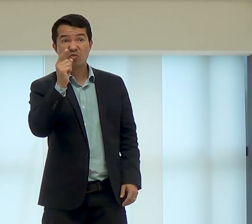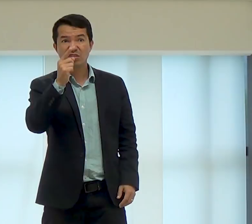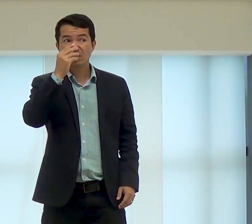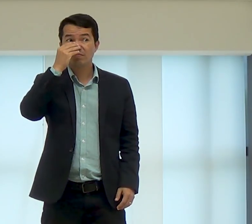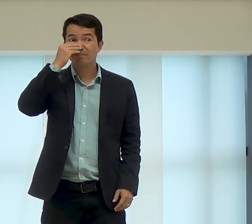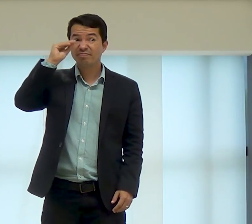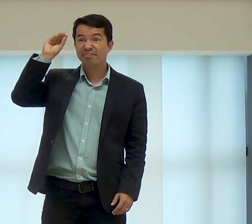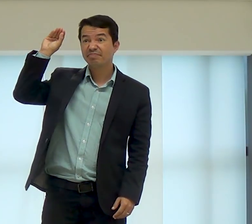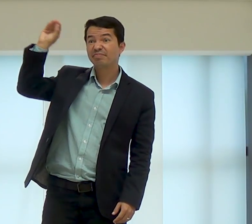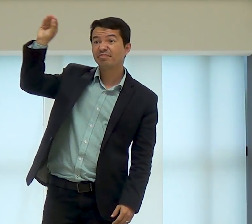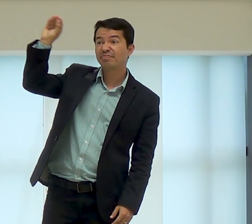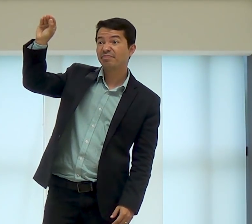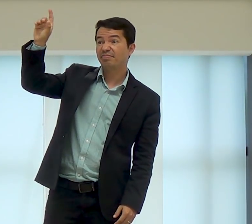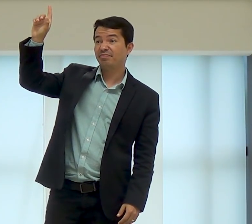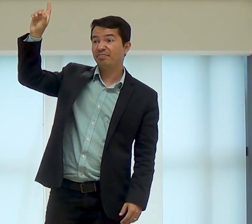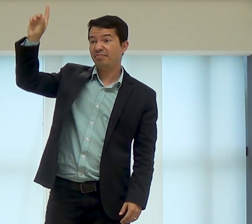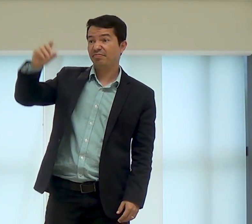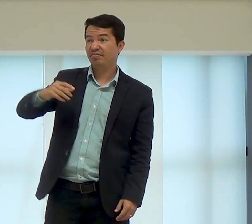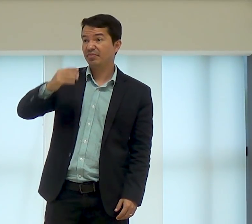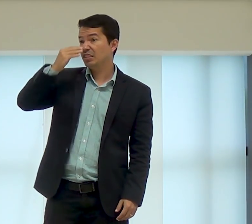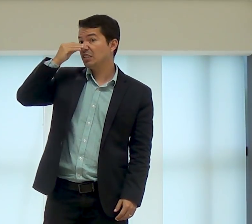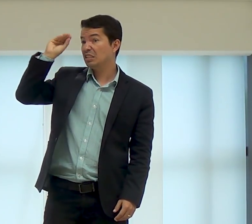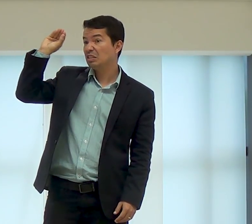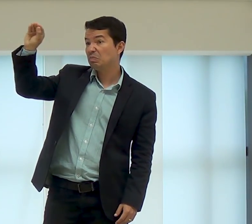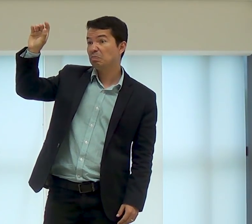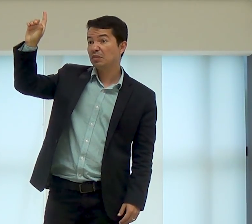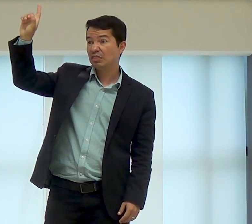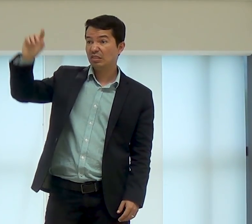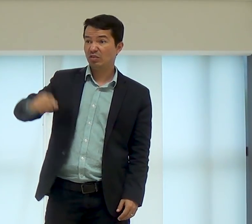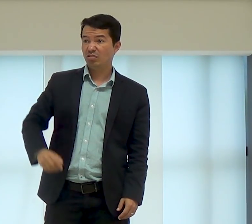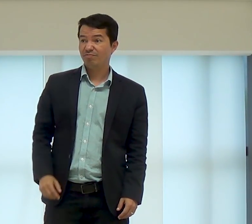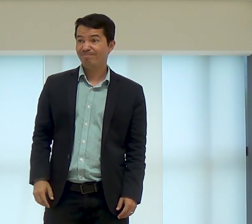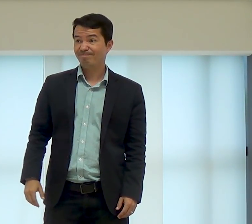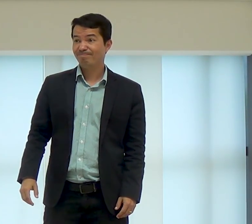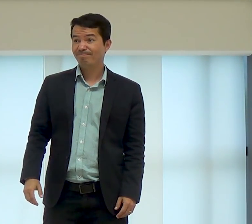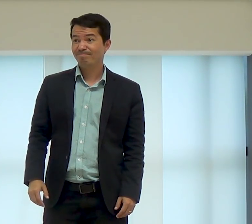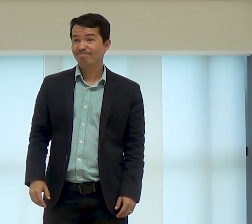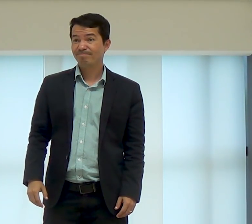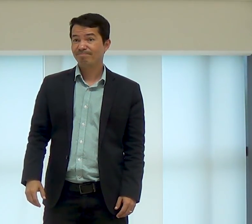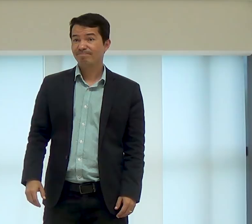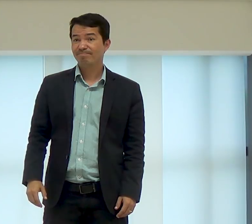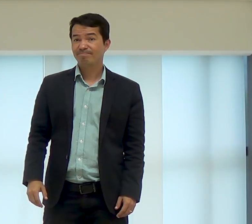ou você viveu teimando com Deus, desprezando a presença de Deus?